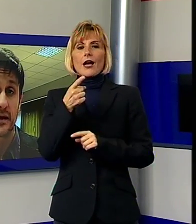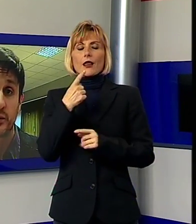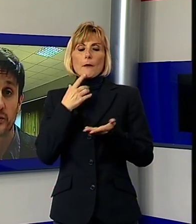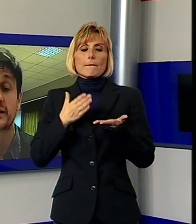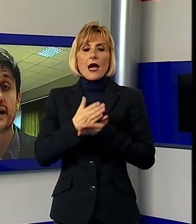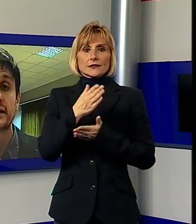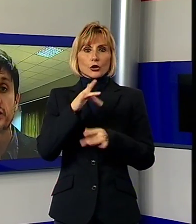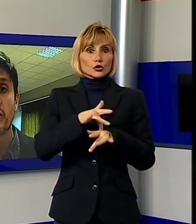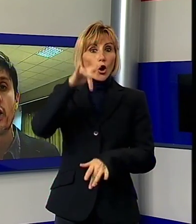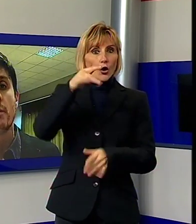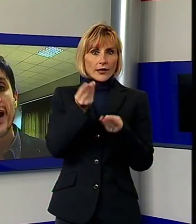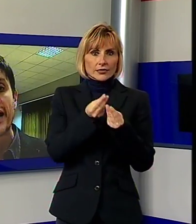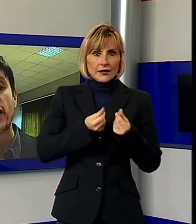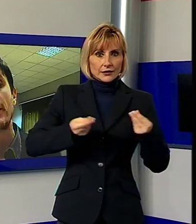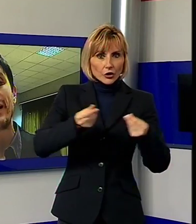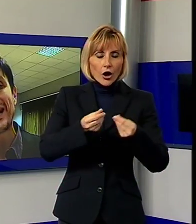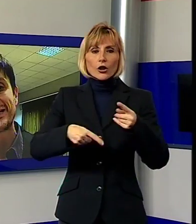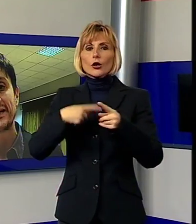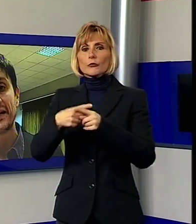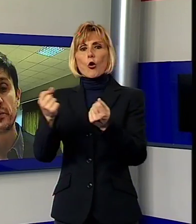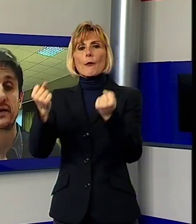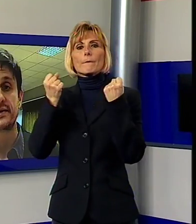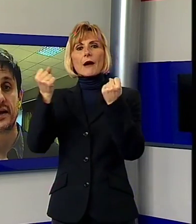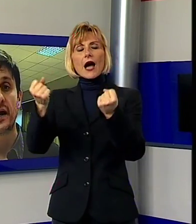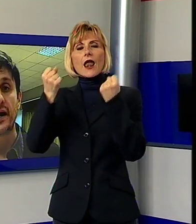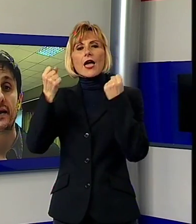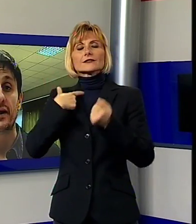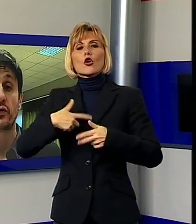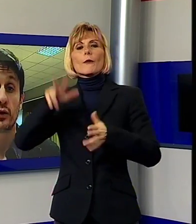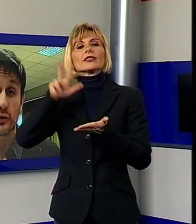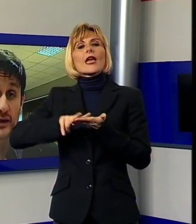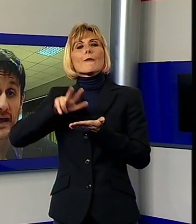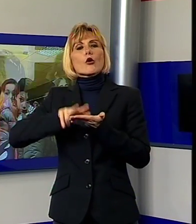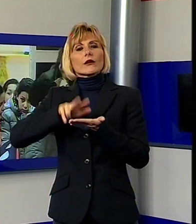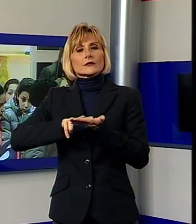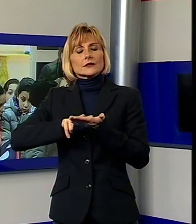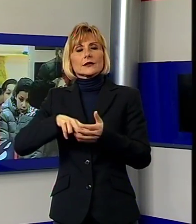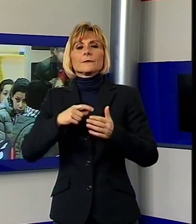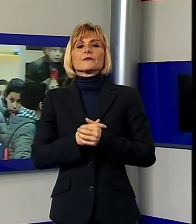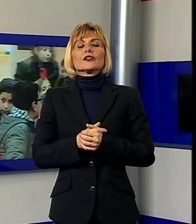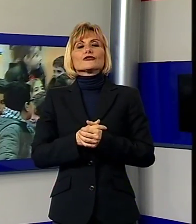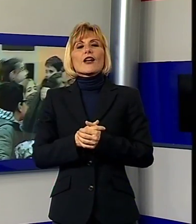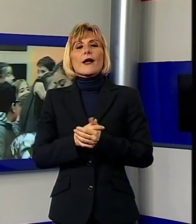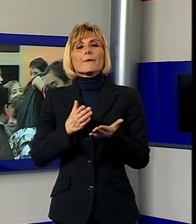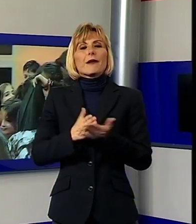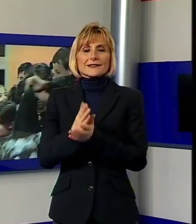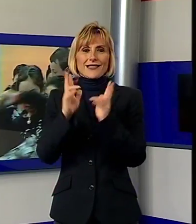al mondo dedicate al gioco, ma anche come palestra della democrazia. Sotto il contratto del divertimento i ragazzi e le